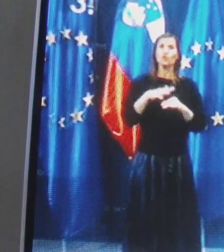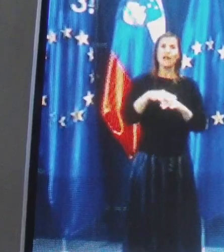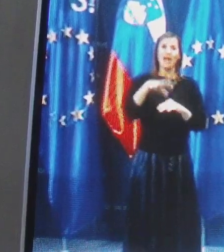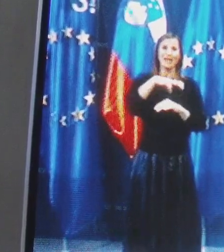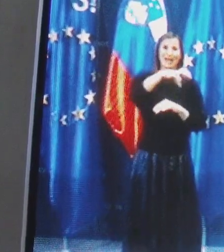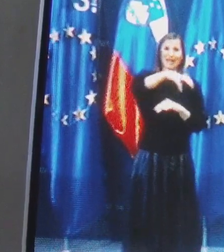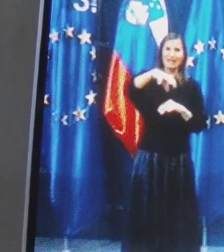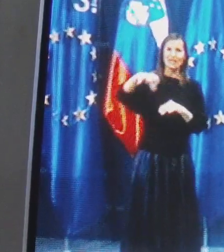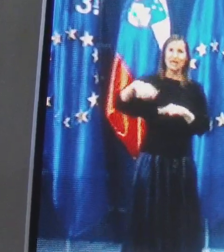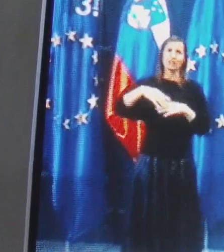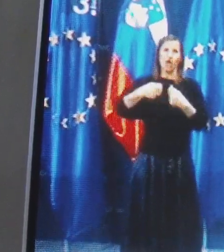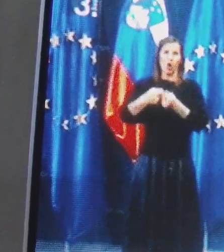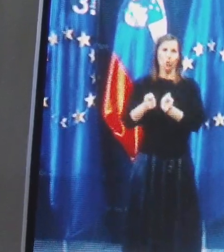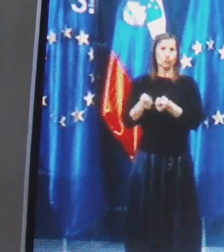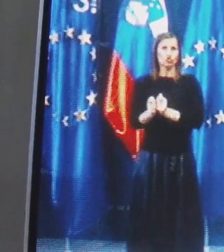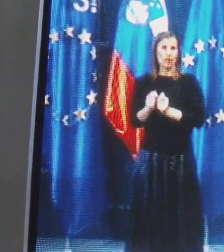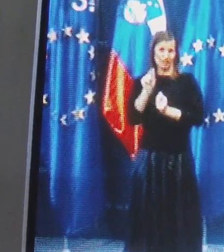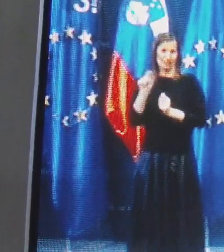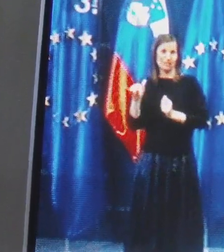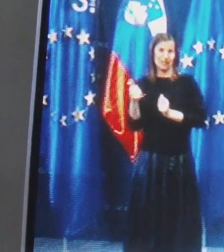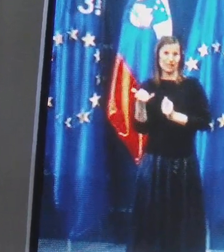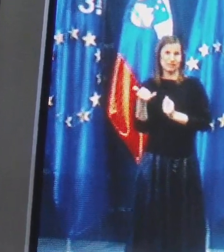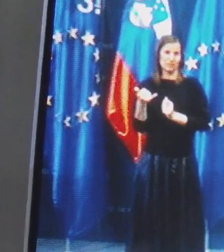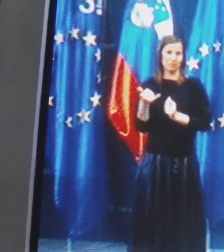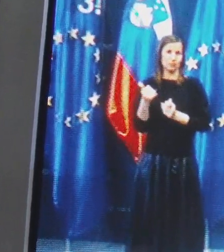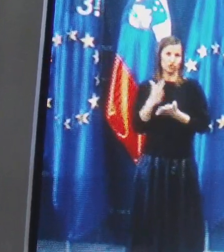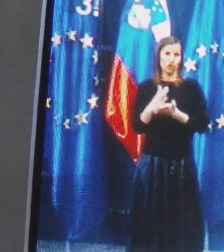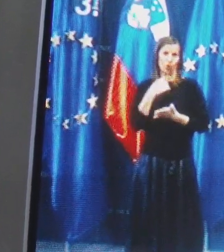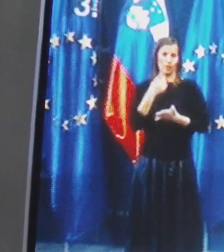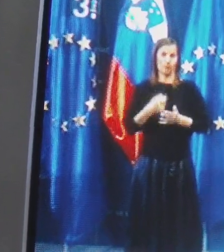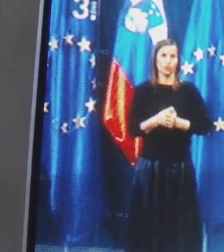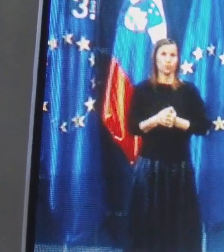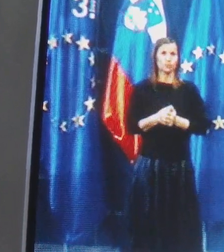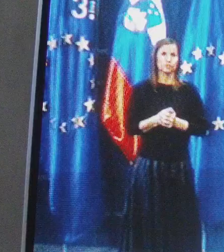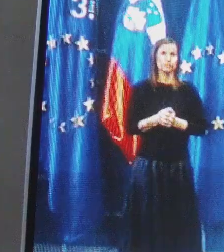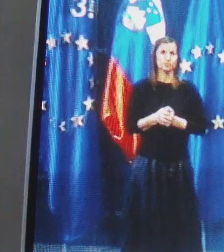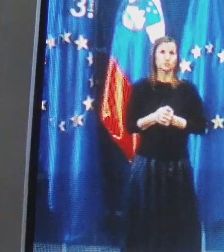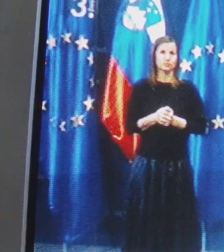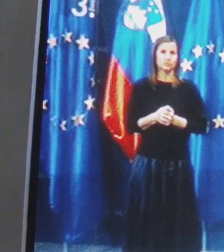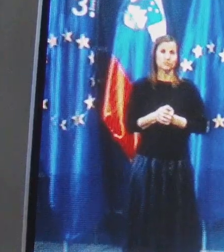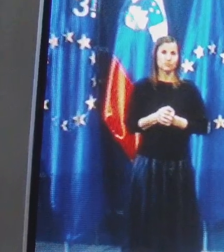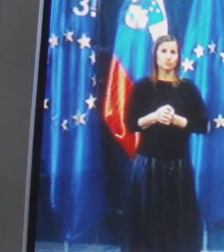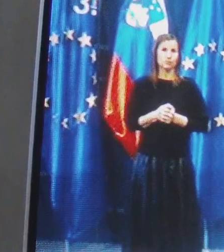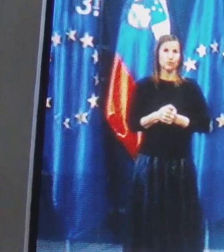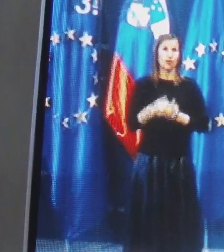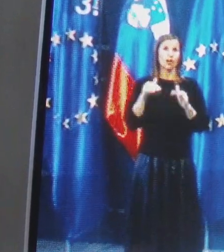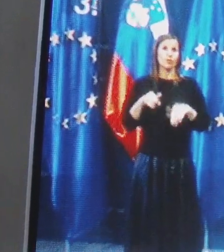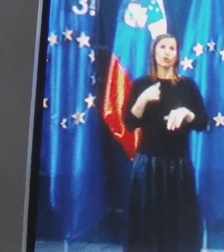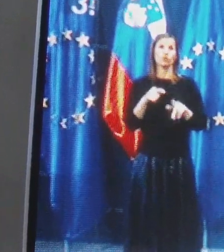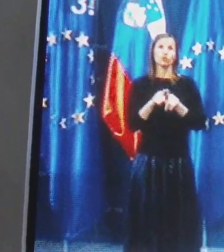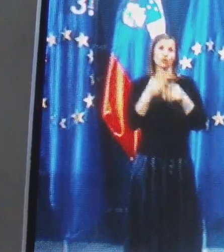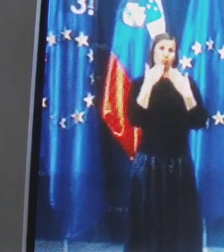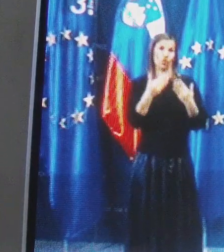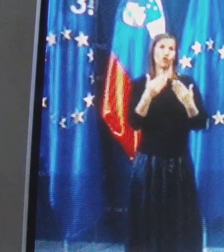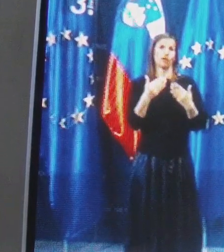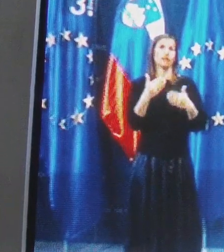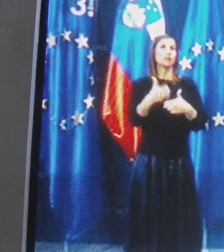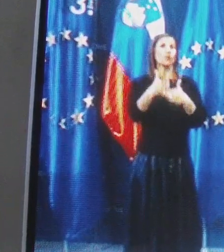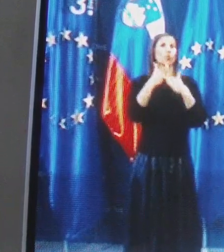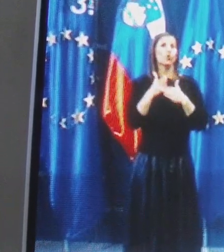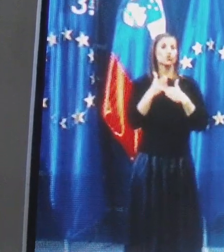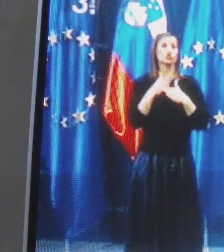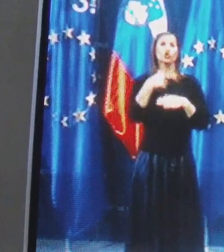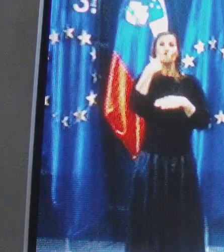oziroma na občine za tiste skupine, ki so njih pred nekako par njih navedov. Tukaj moram seveda pohvaliti tudi pomoč